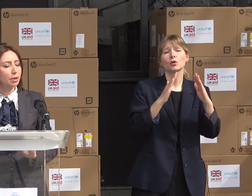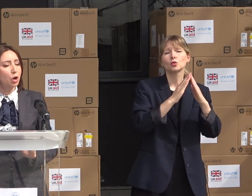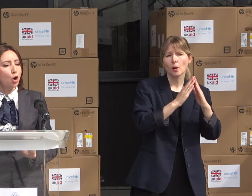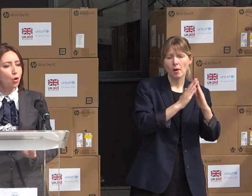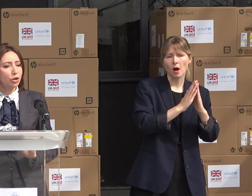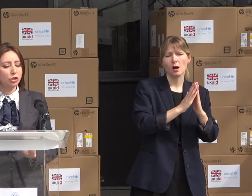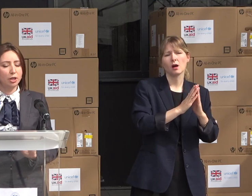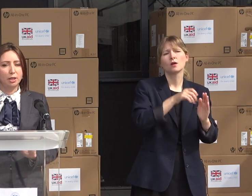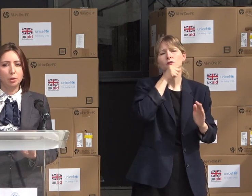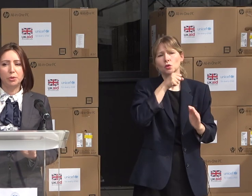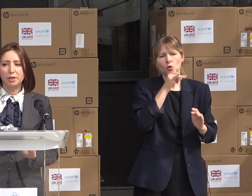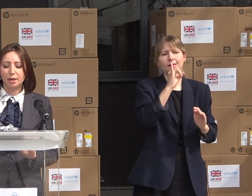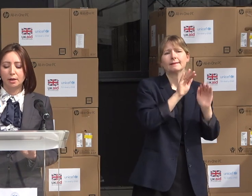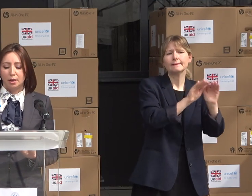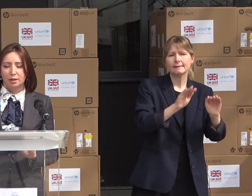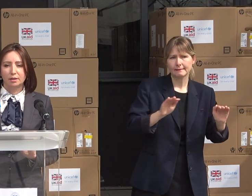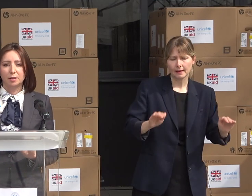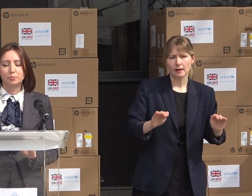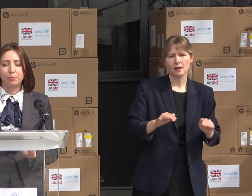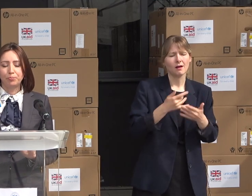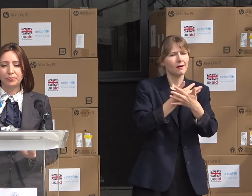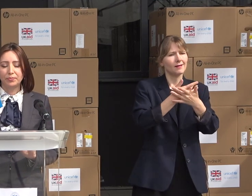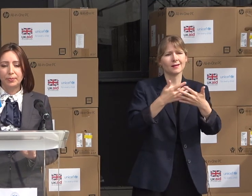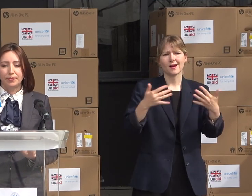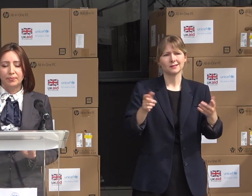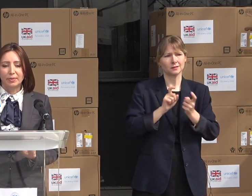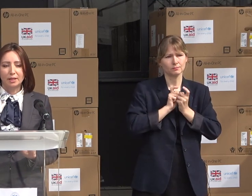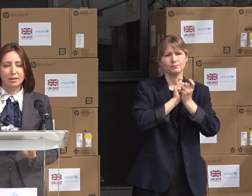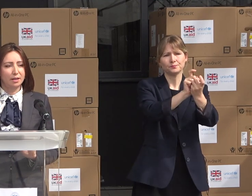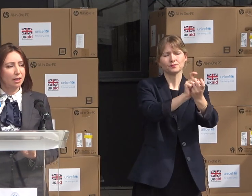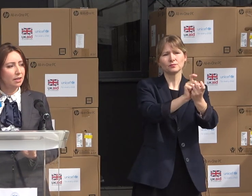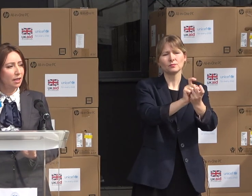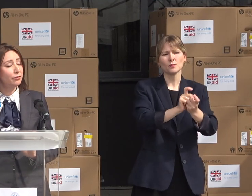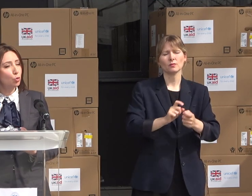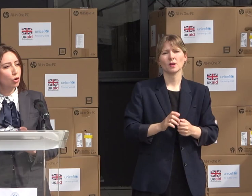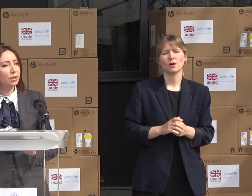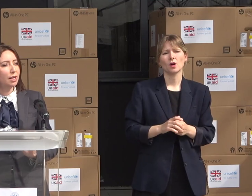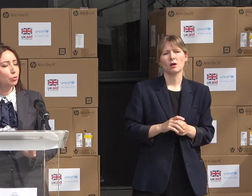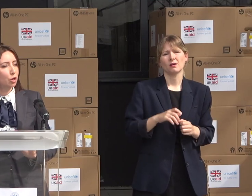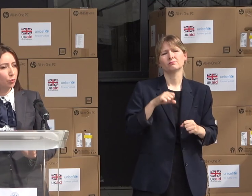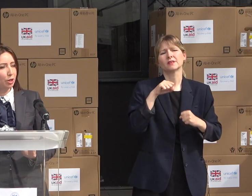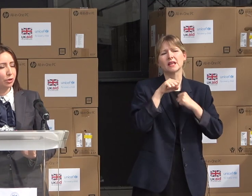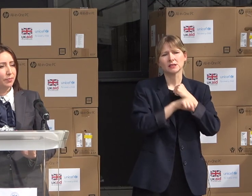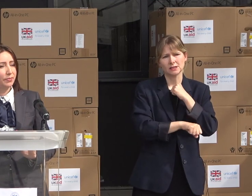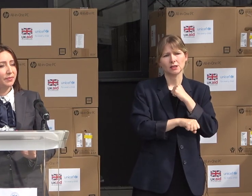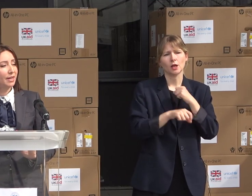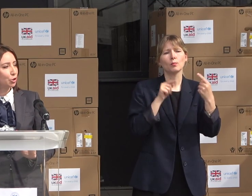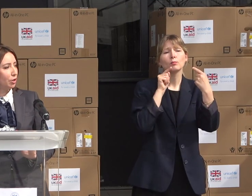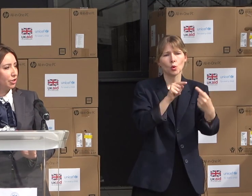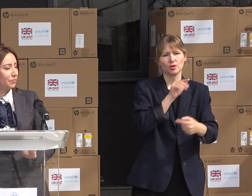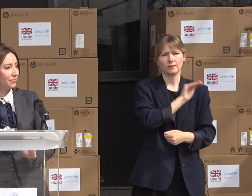combatem orice tip de viol asupra copiilor.